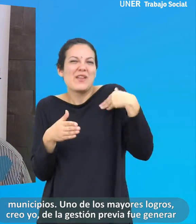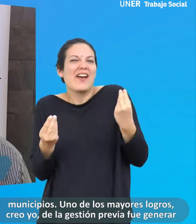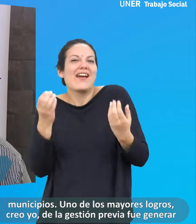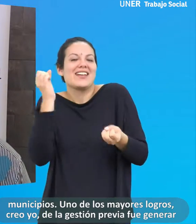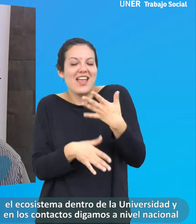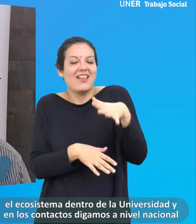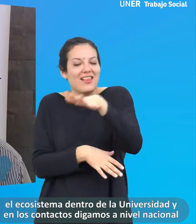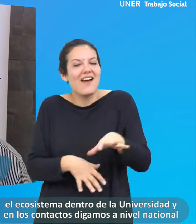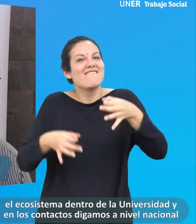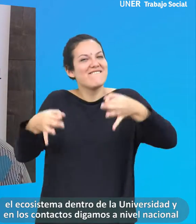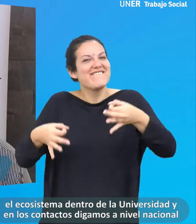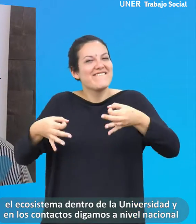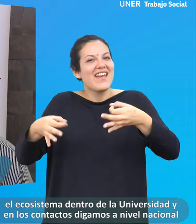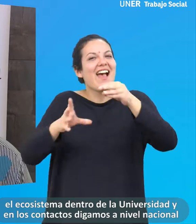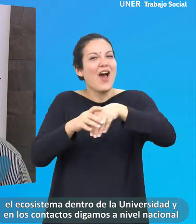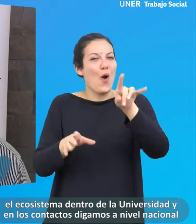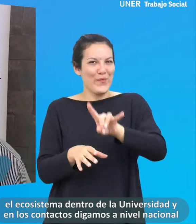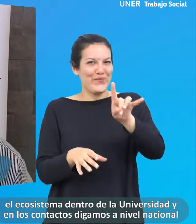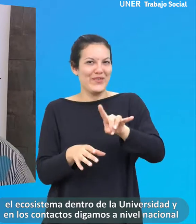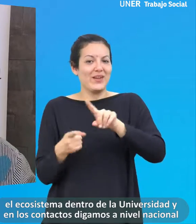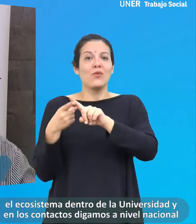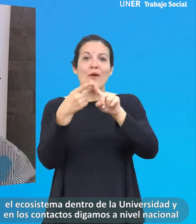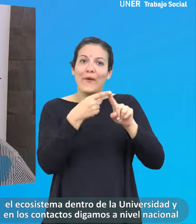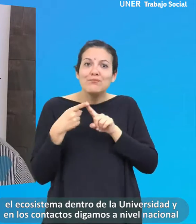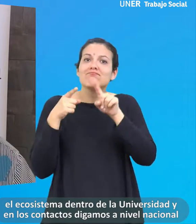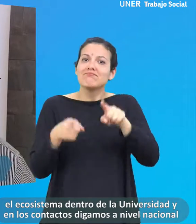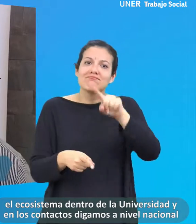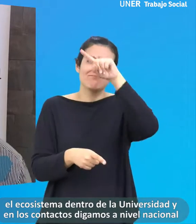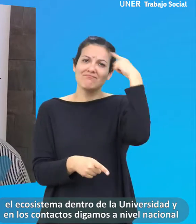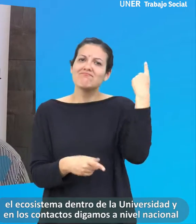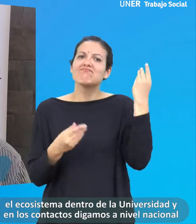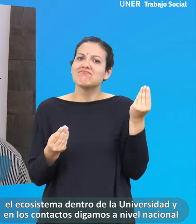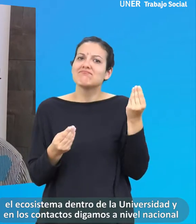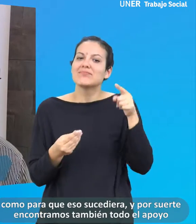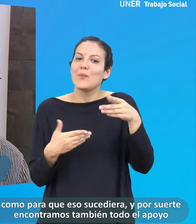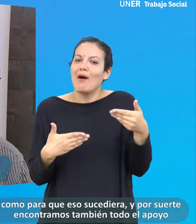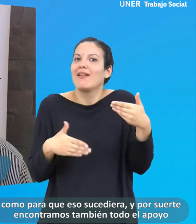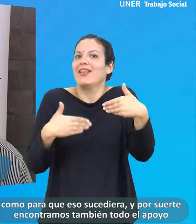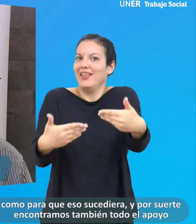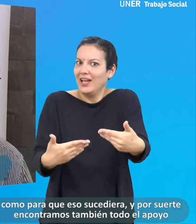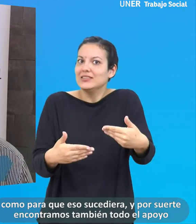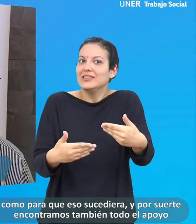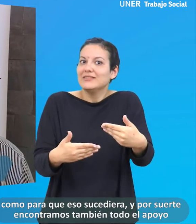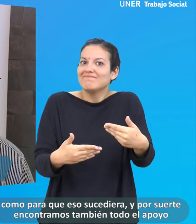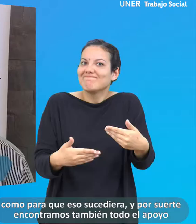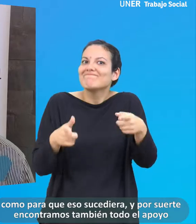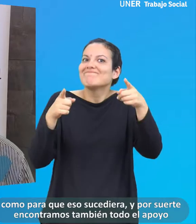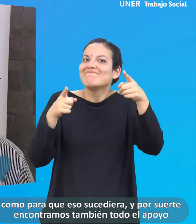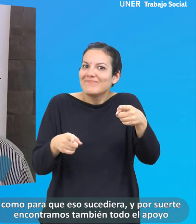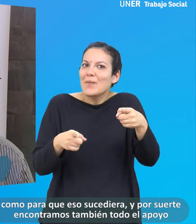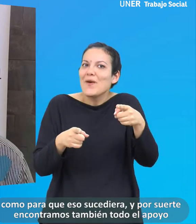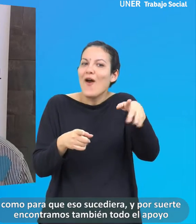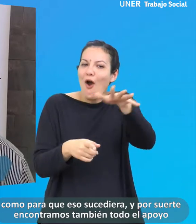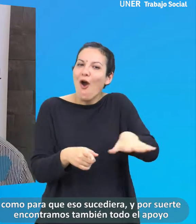generar el ecosistema dentro de la universidad y en los contactos, digamos, a nivel nacional, como para que eso sucediera. Y por